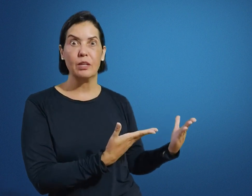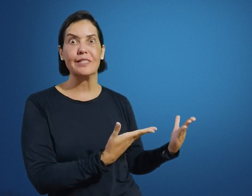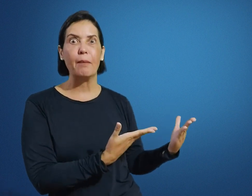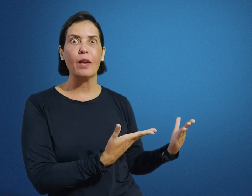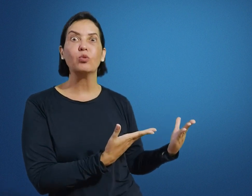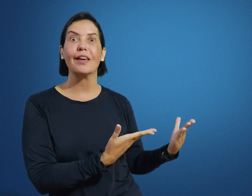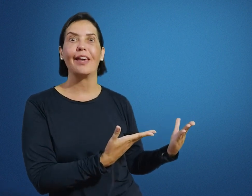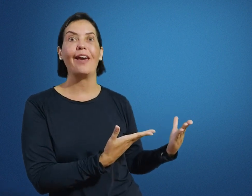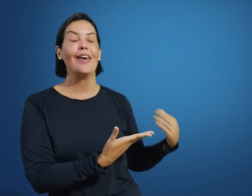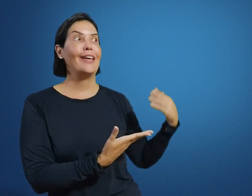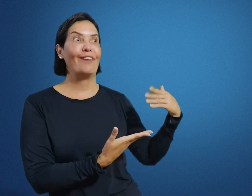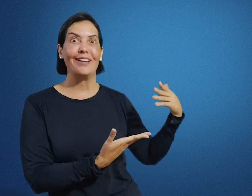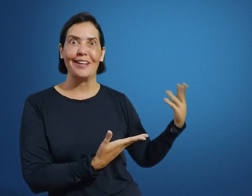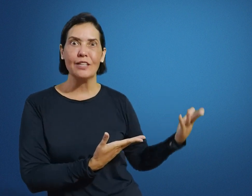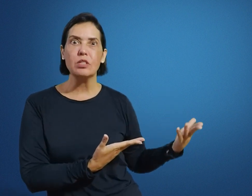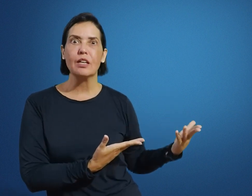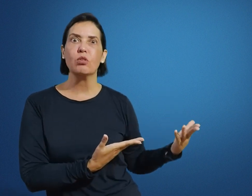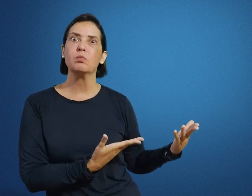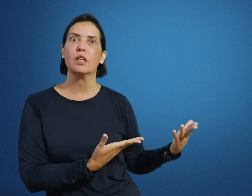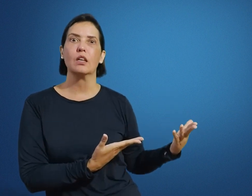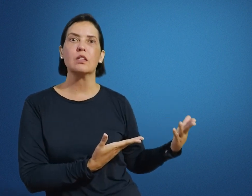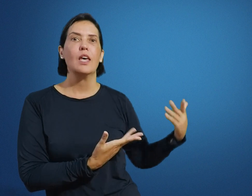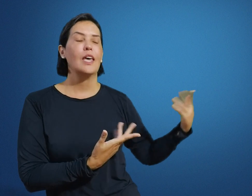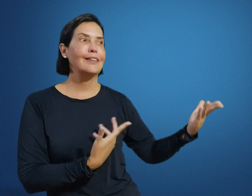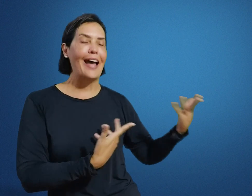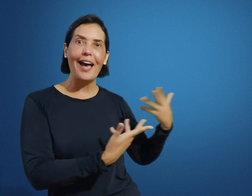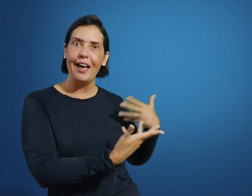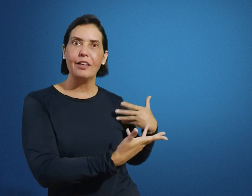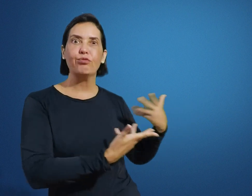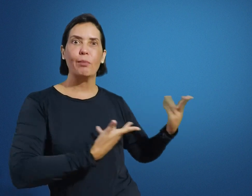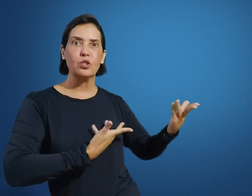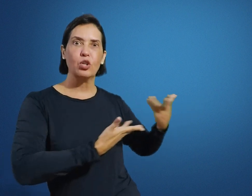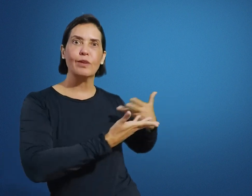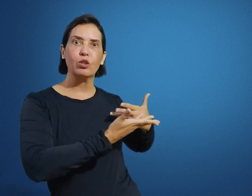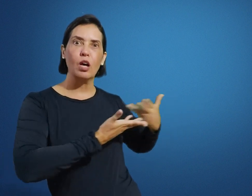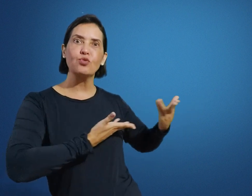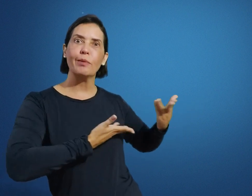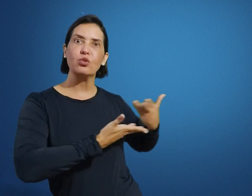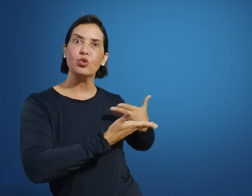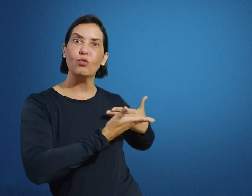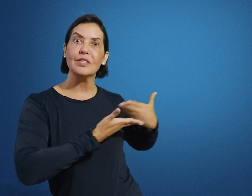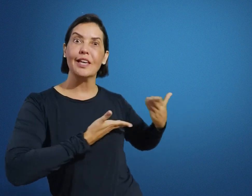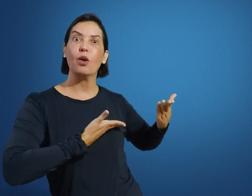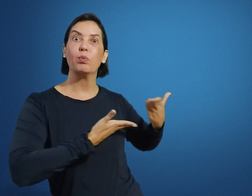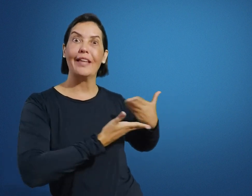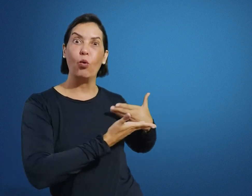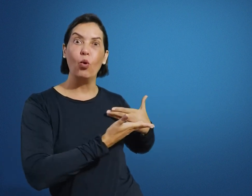-Libras saber o que é, ele vai atrás dos sinais correspondentes, ele dá informações, uma troca de informações com você, que é o pedagogo,